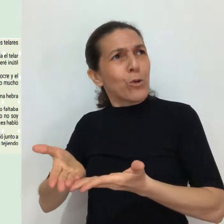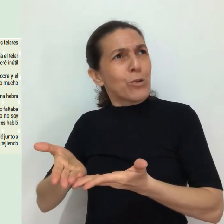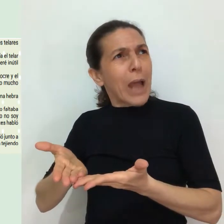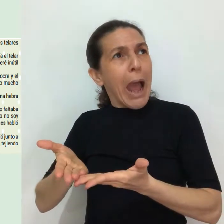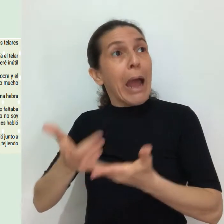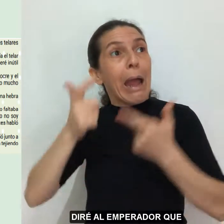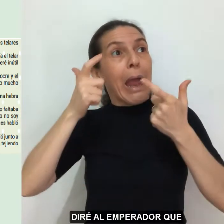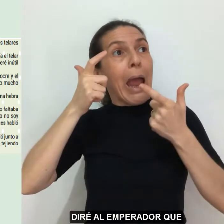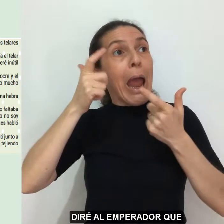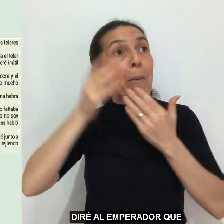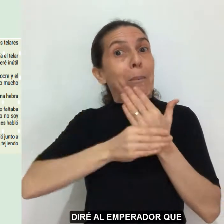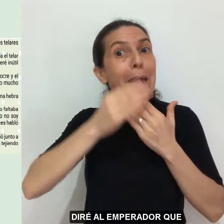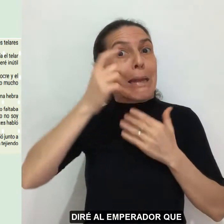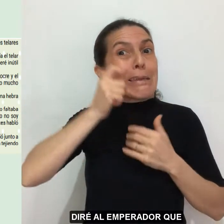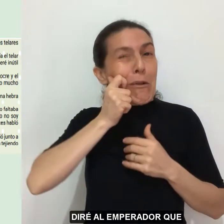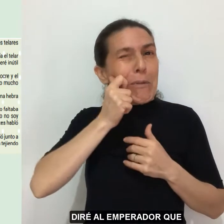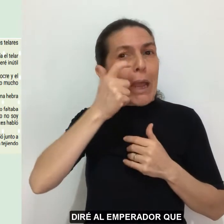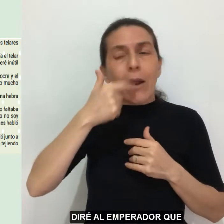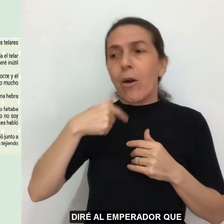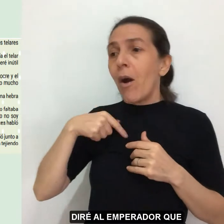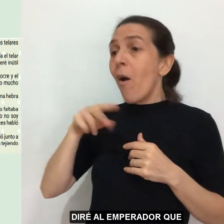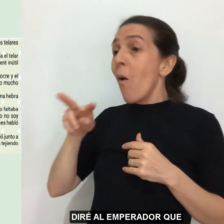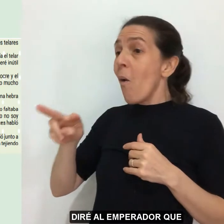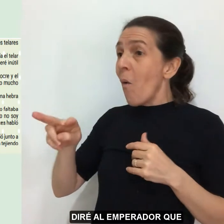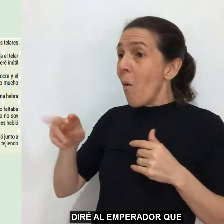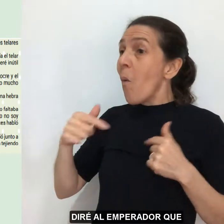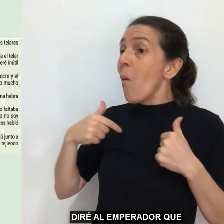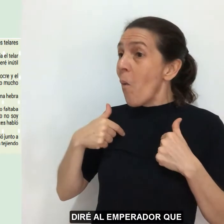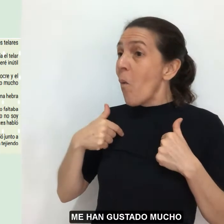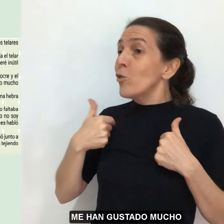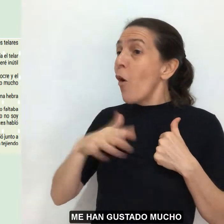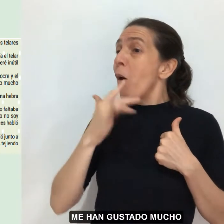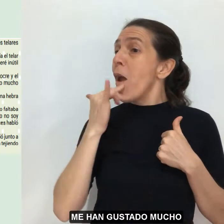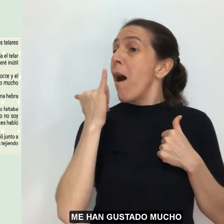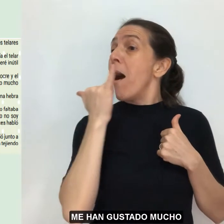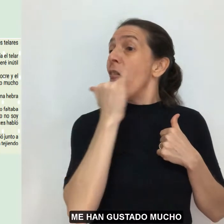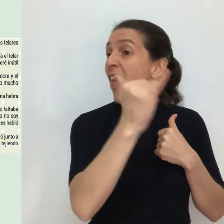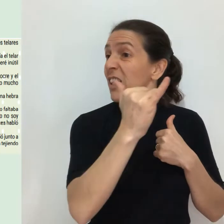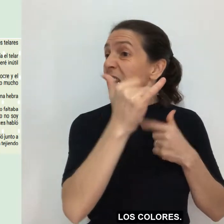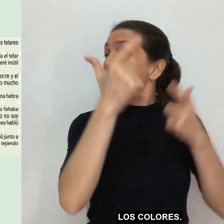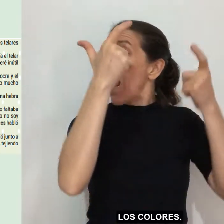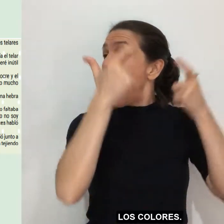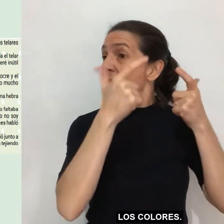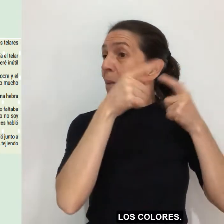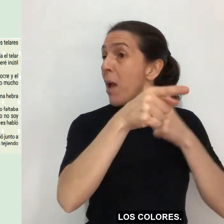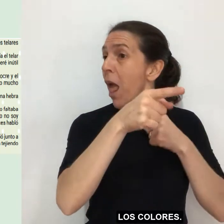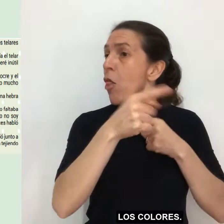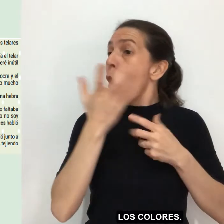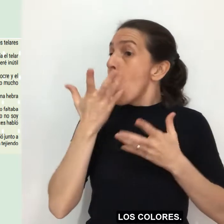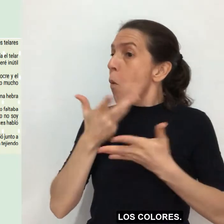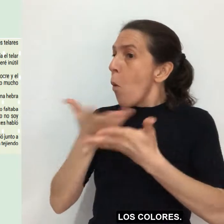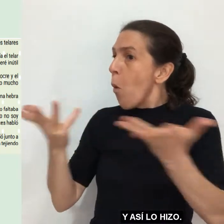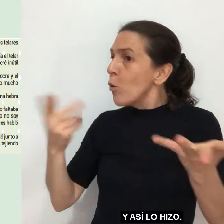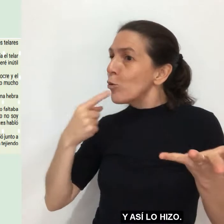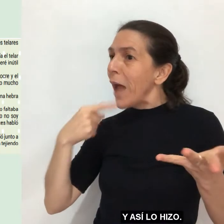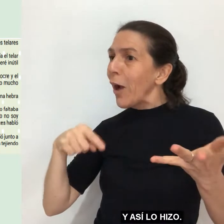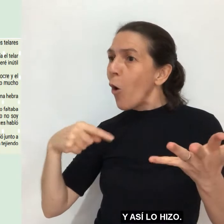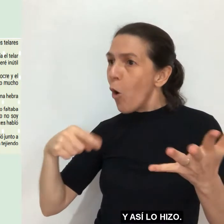—Diré al emperador que me han gustado mucho los colores. Y así lo